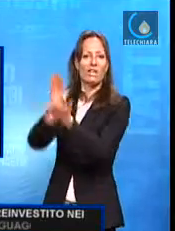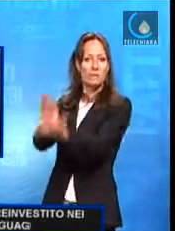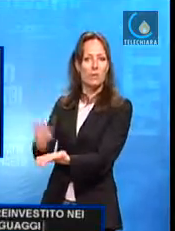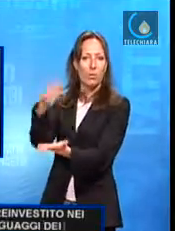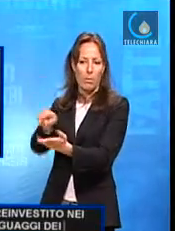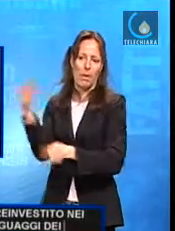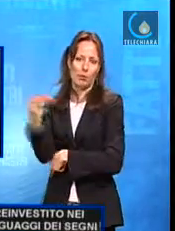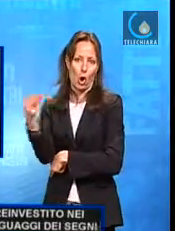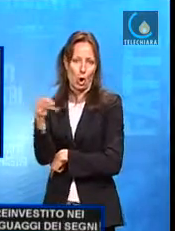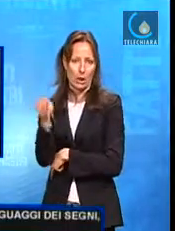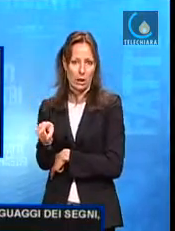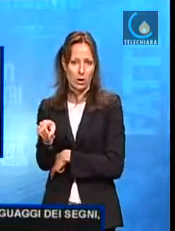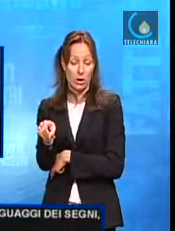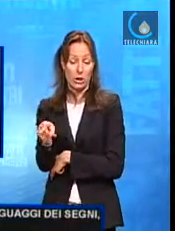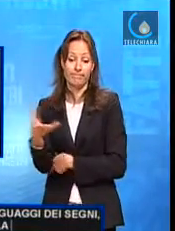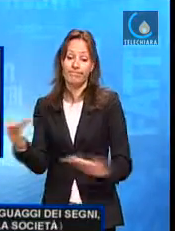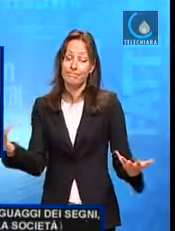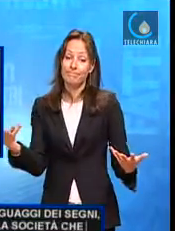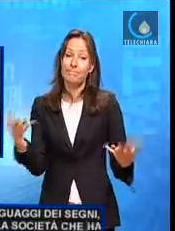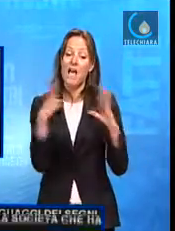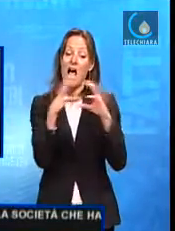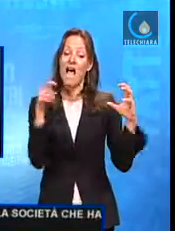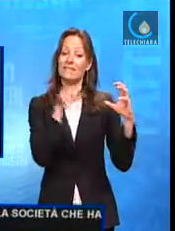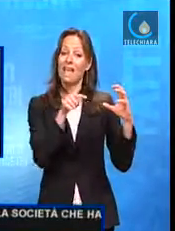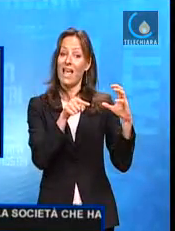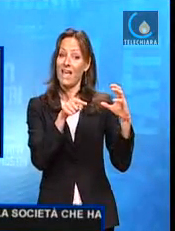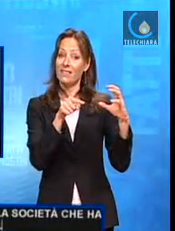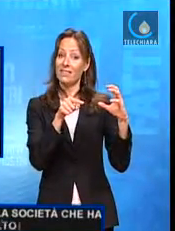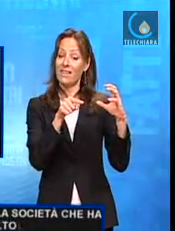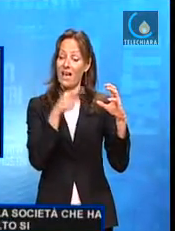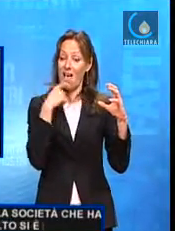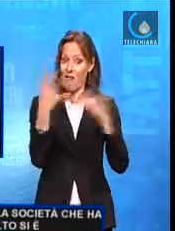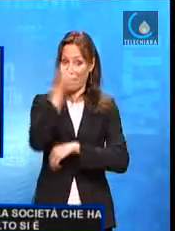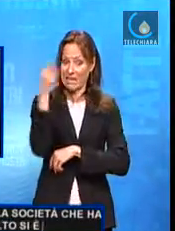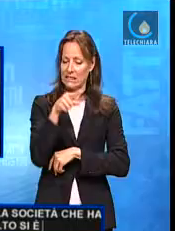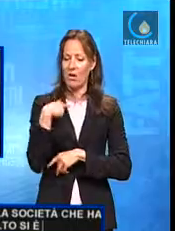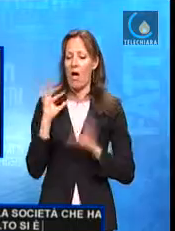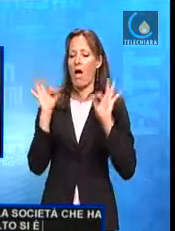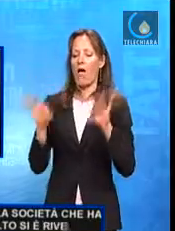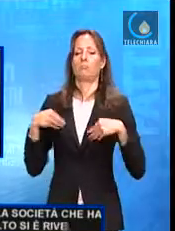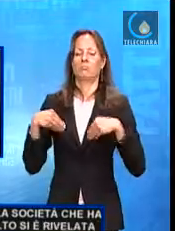società che ha vinto questo appalto si è rivelata subito impreparata.